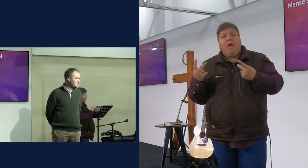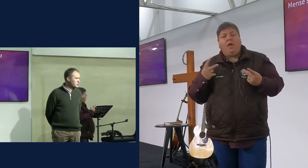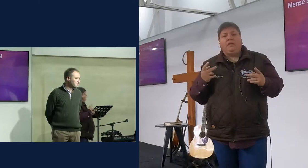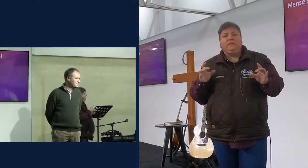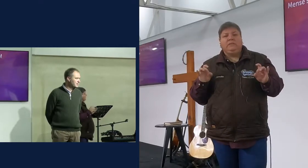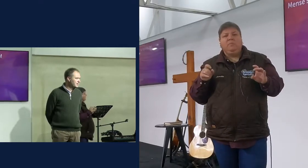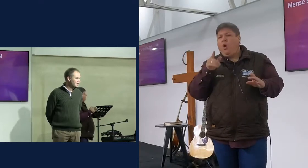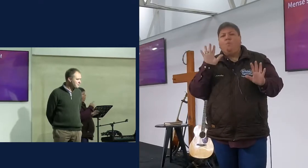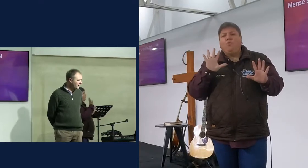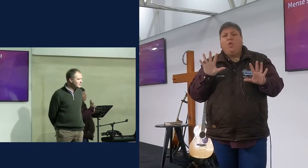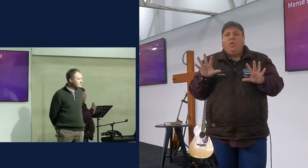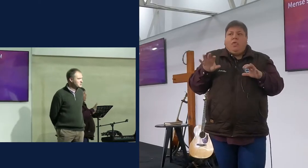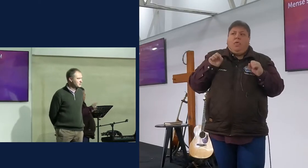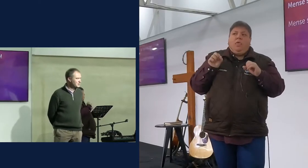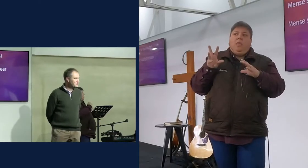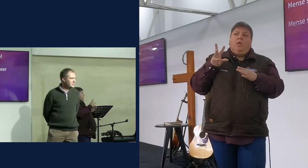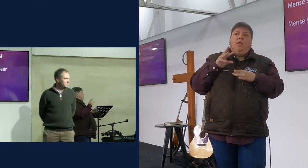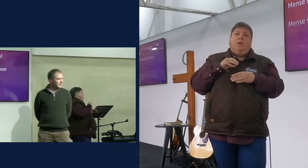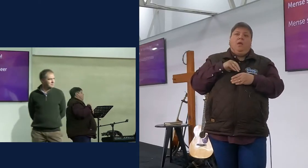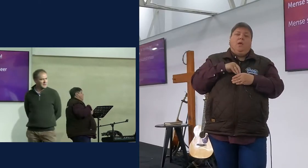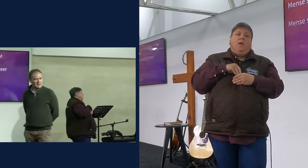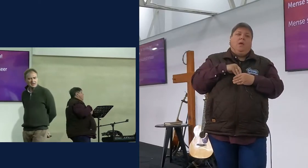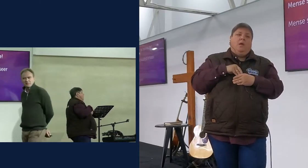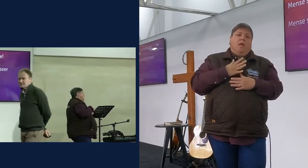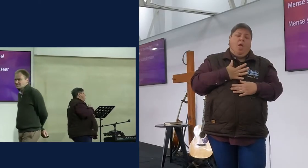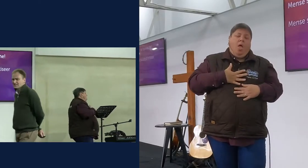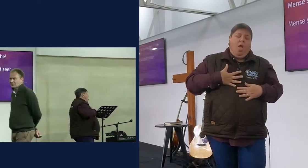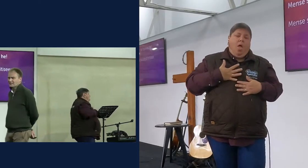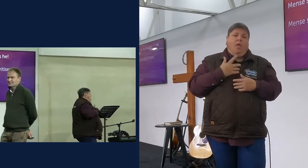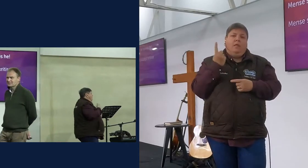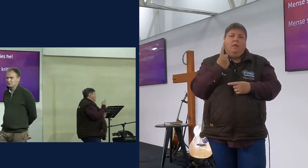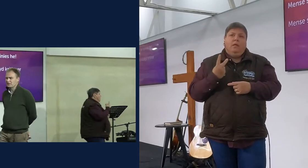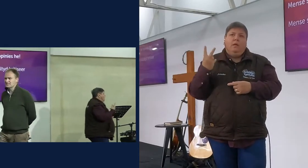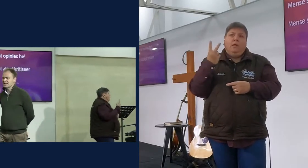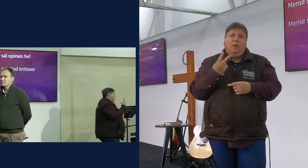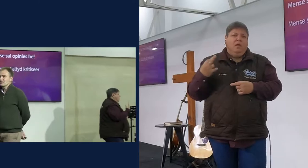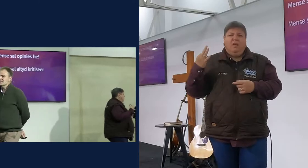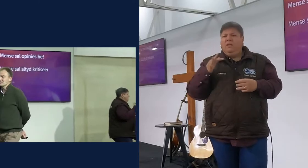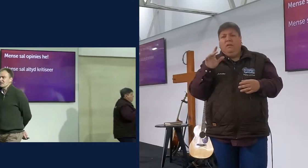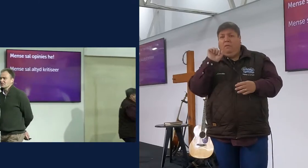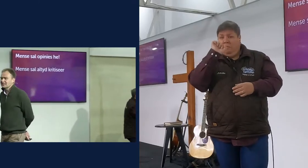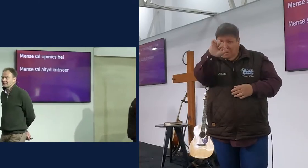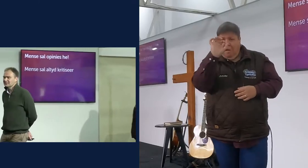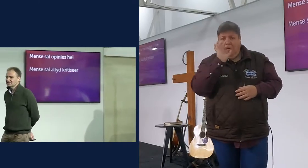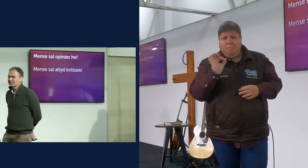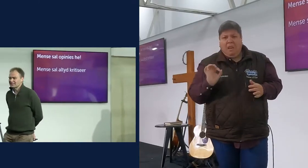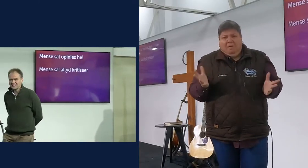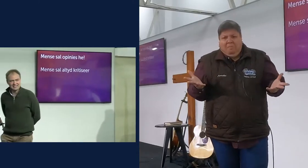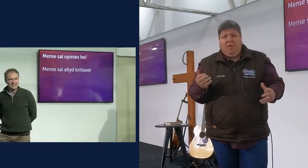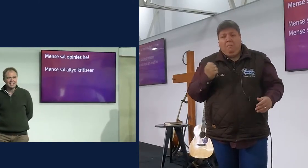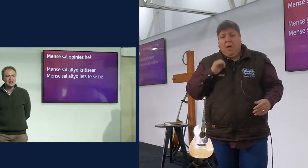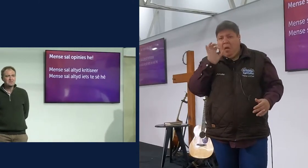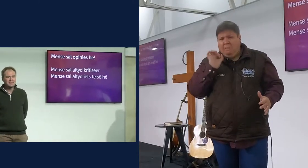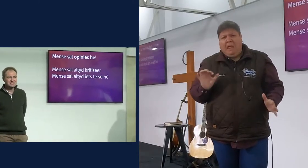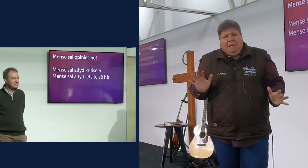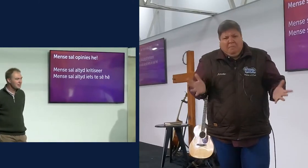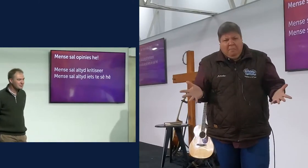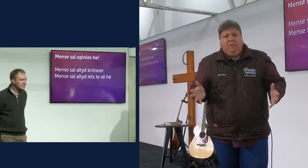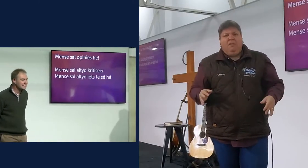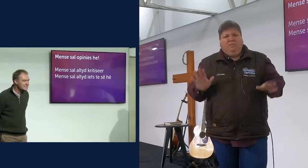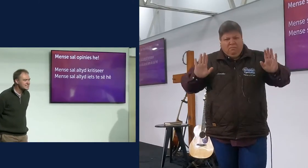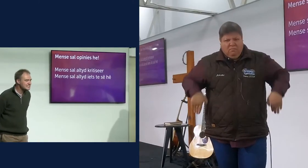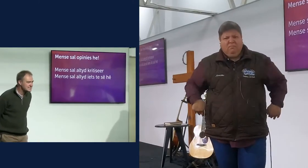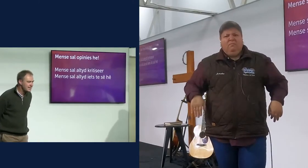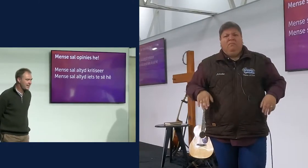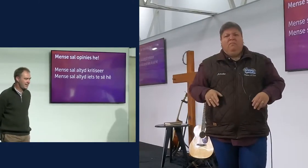persoonlik opneem nie, jy mag het nie persoonlik opneem nie, mense sal altyd opinie sê, mense sal altyd kritiseer, mense sal